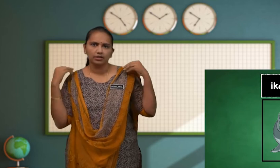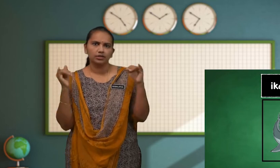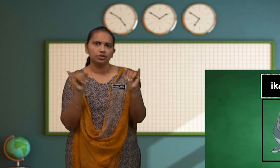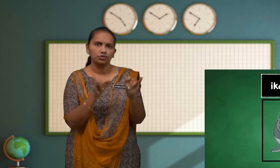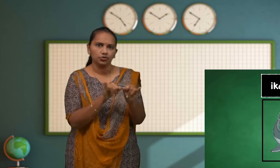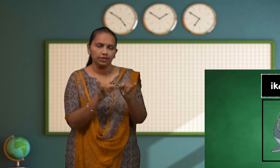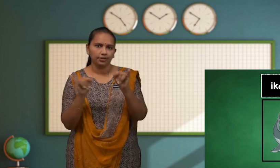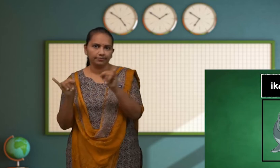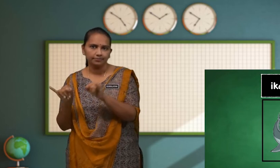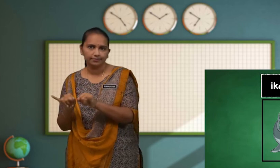Juga